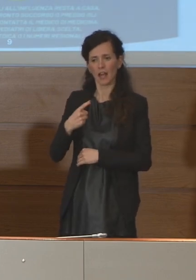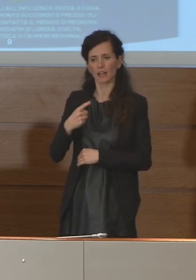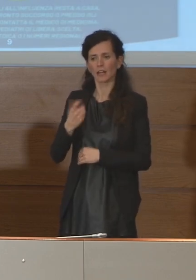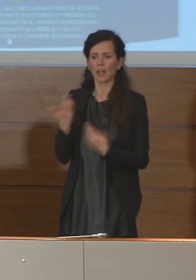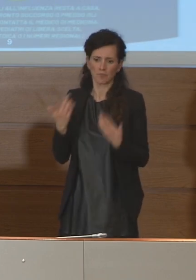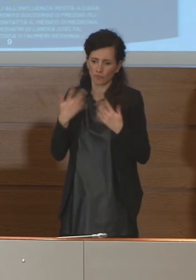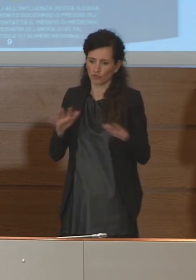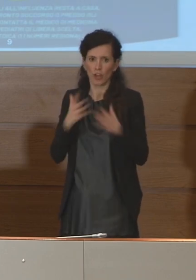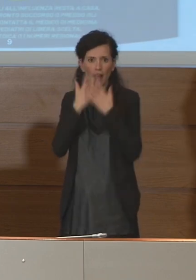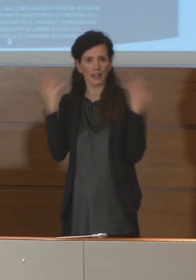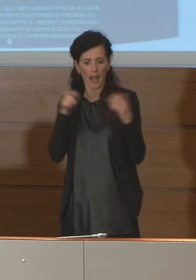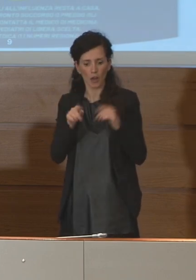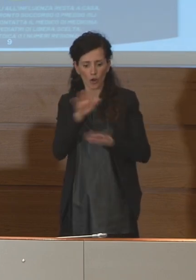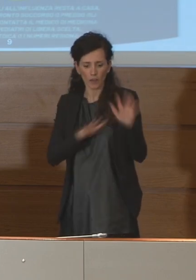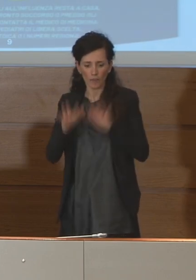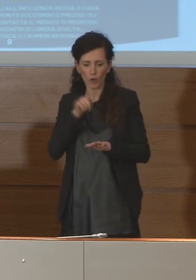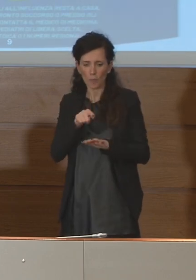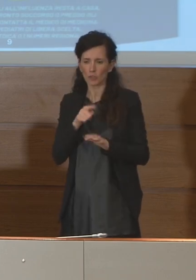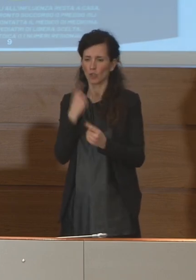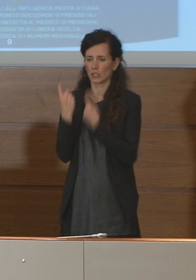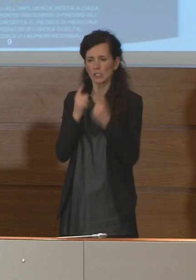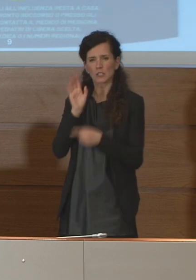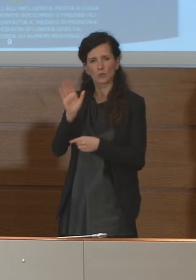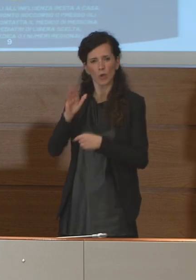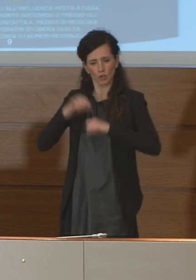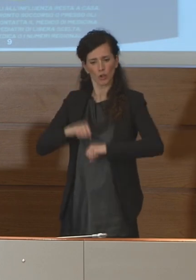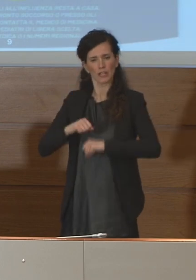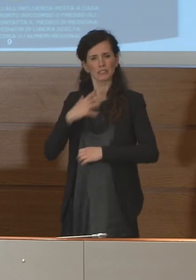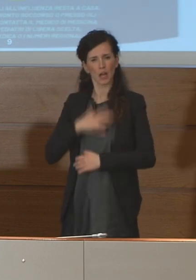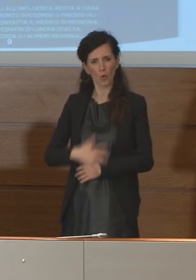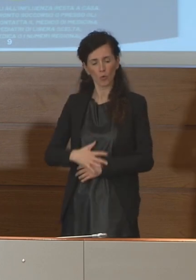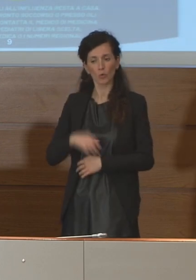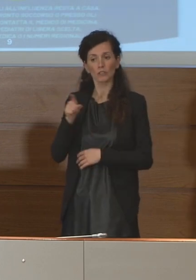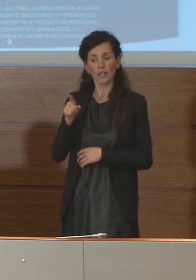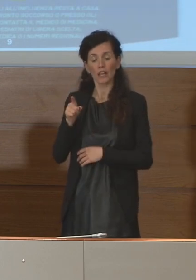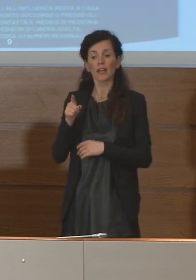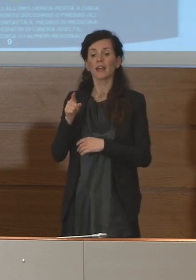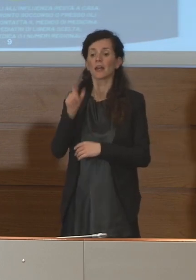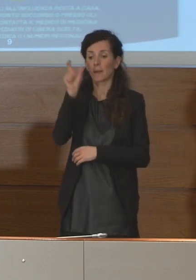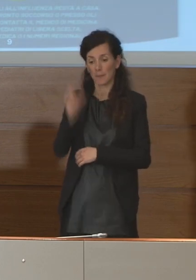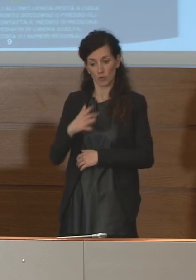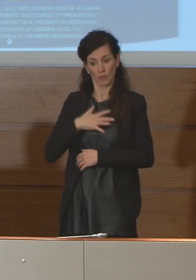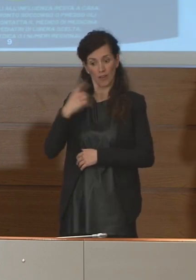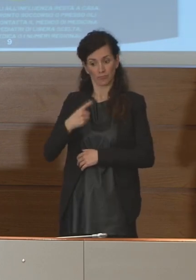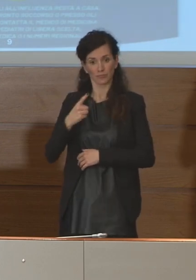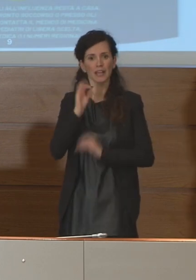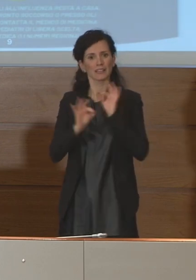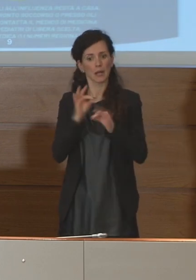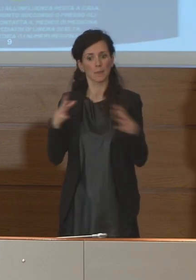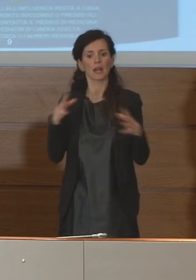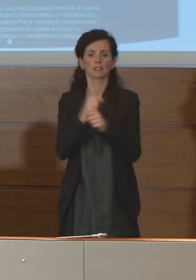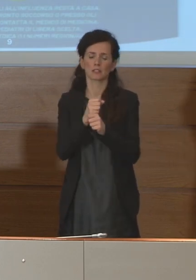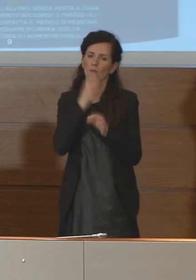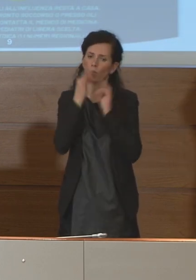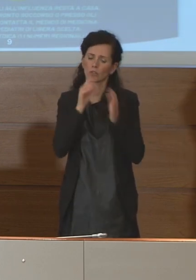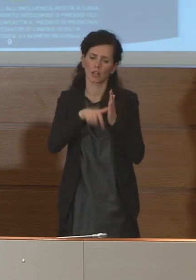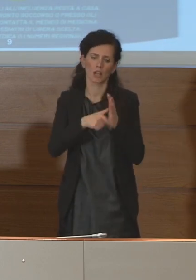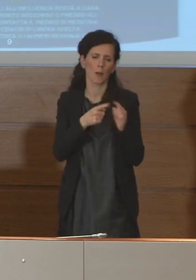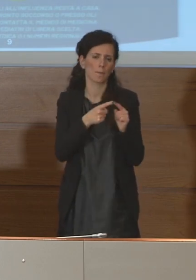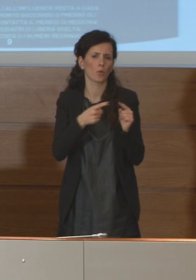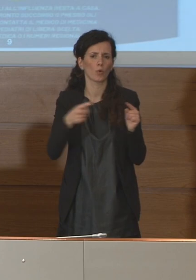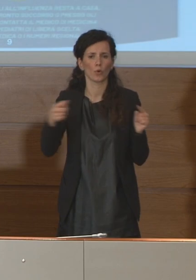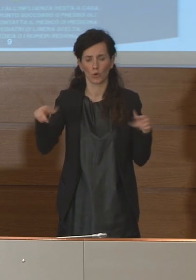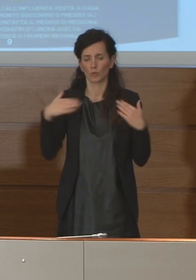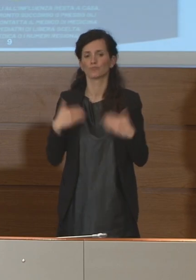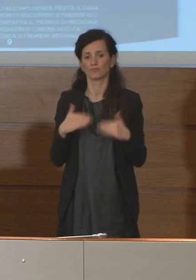di letteratura, anche dall'esperienza clinica, tendono a avere una permanenza in terapia intensiva un po' più lunga e noi abbiamo una popolazione abbastanza